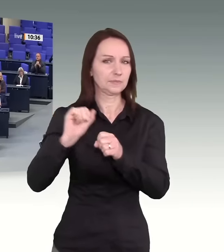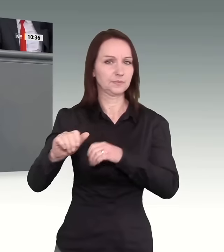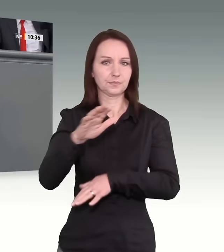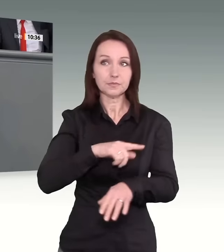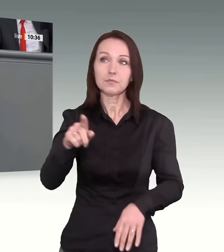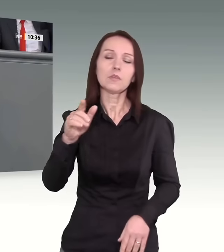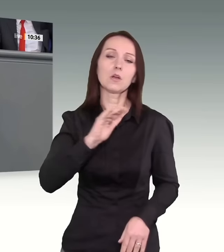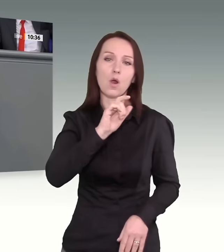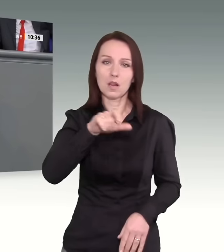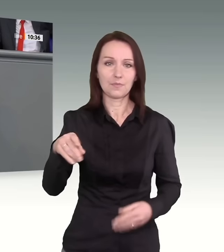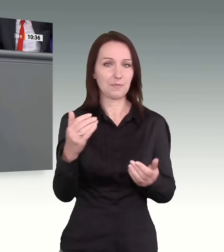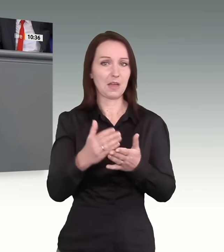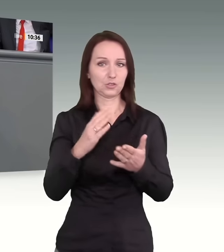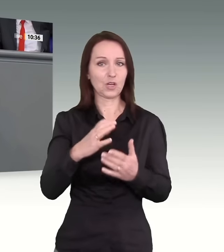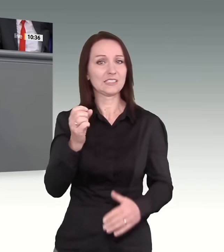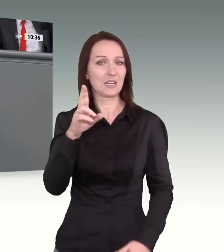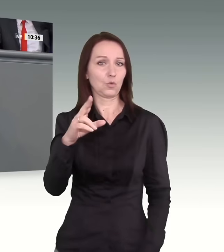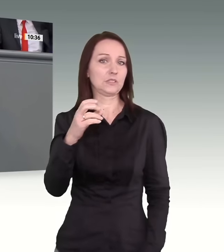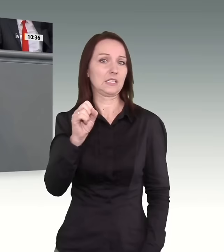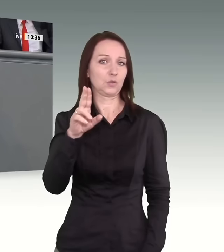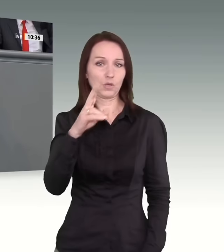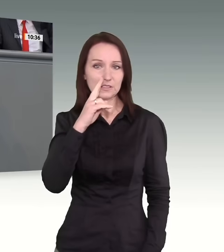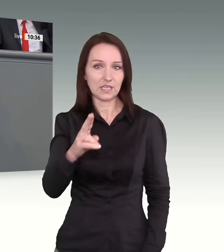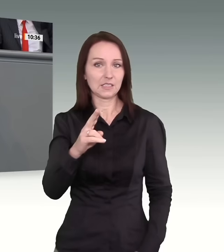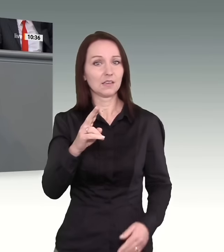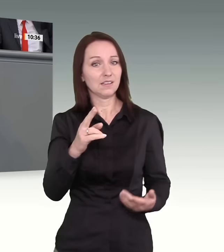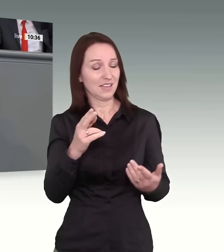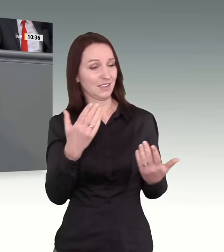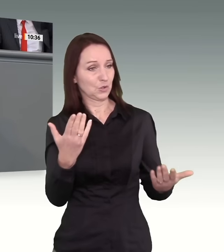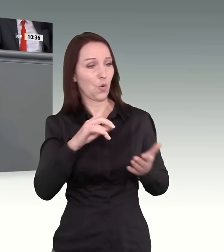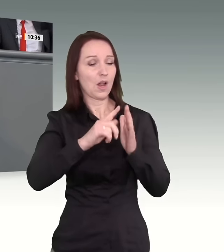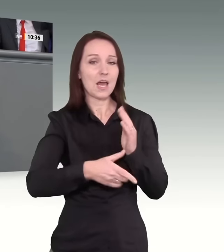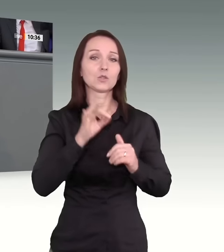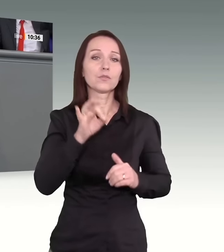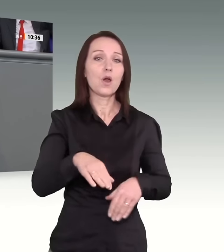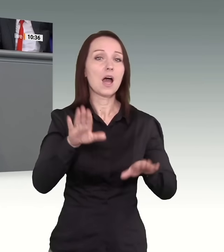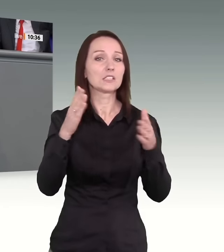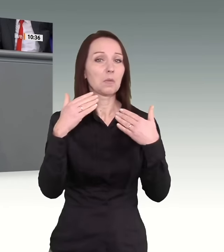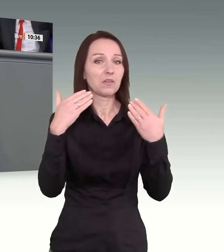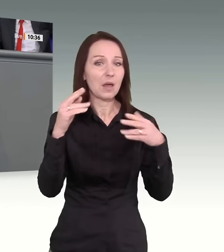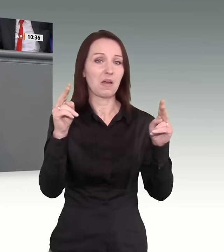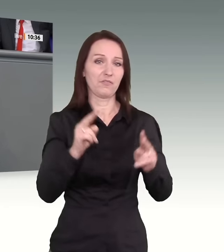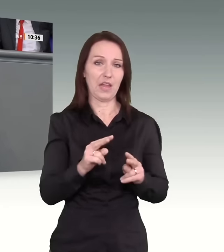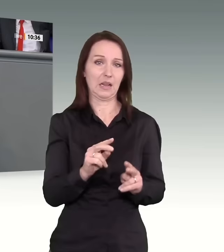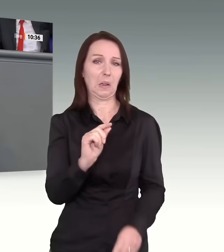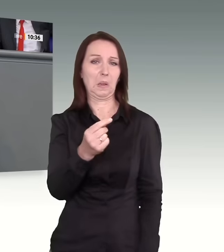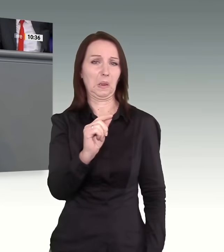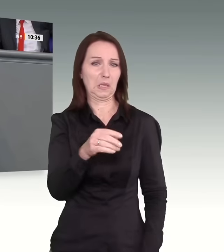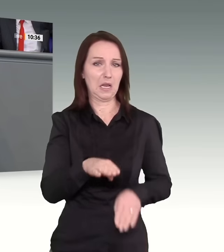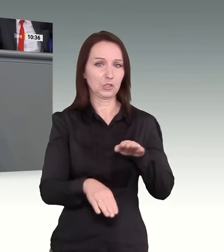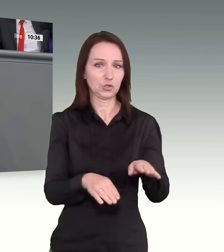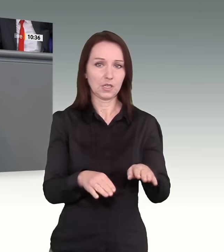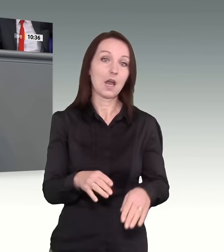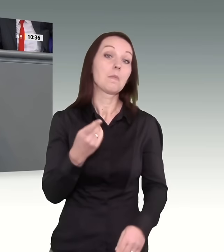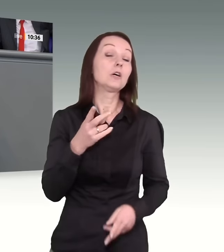Leistungen für Asylbewerber zu senken. Gleichwohl, in der Tat, Sozialleistungen können eine Anreizwirkung haben, sie